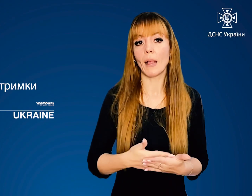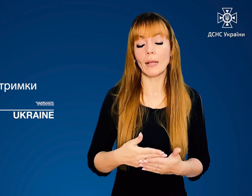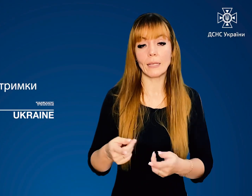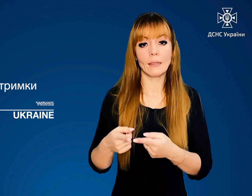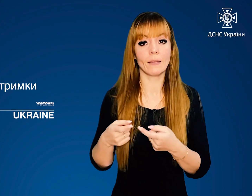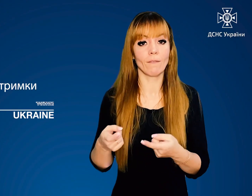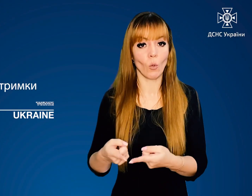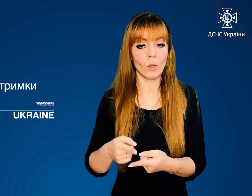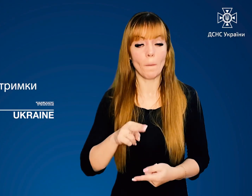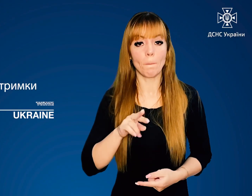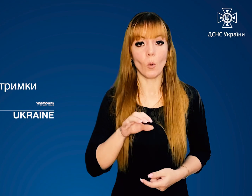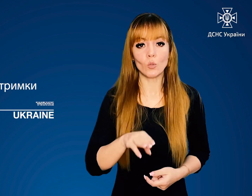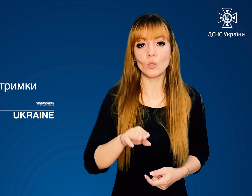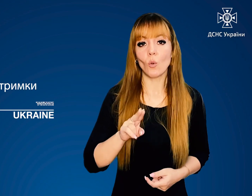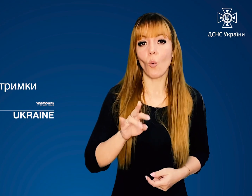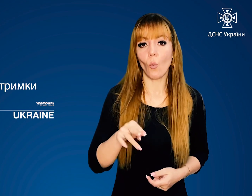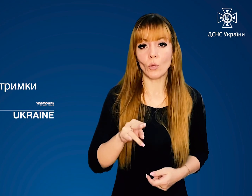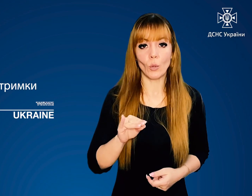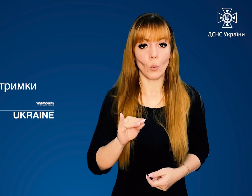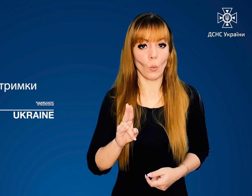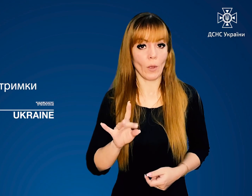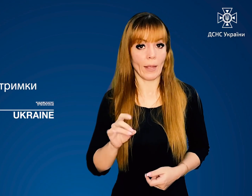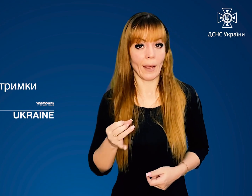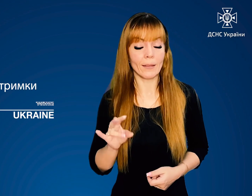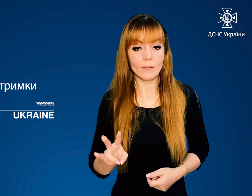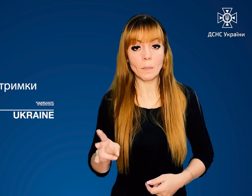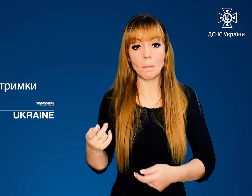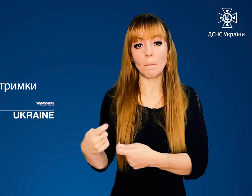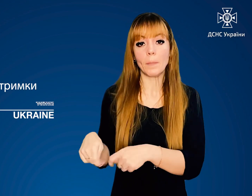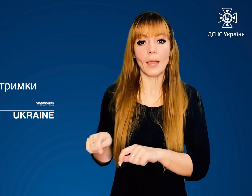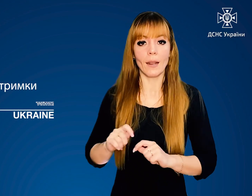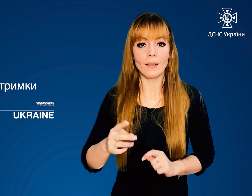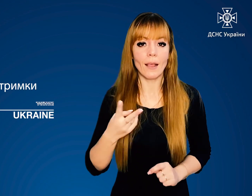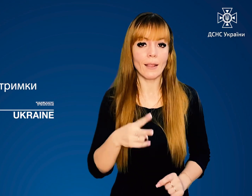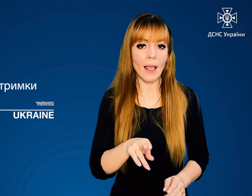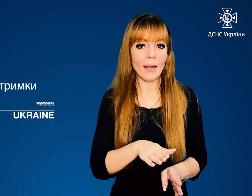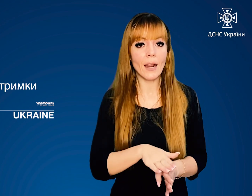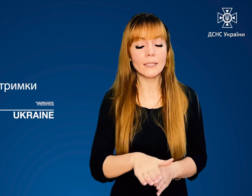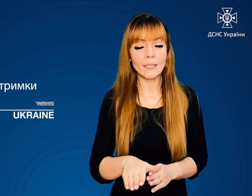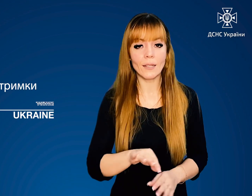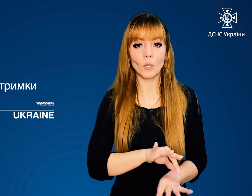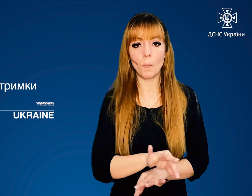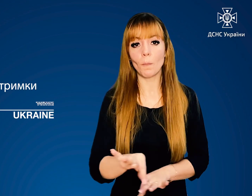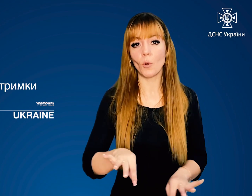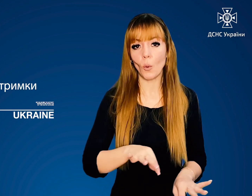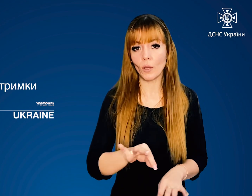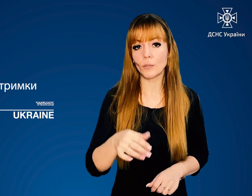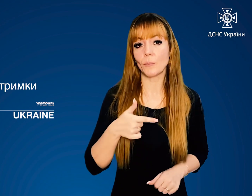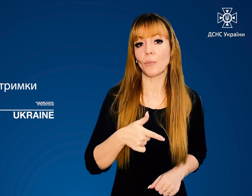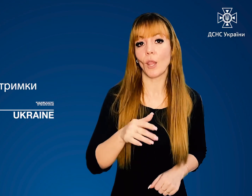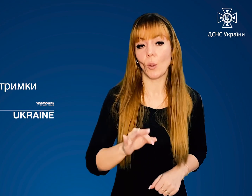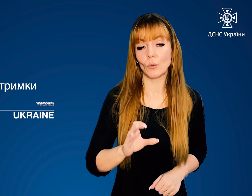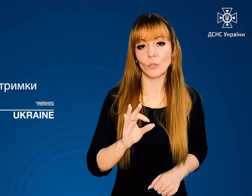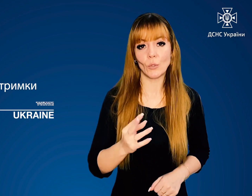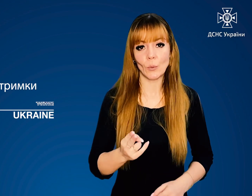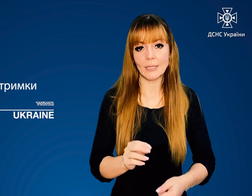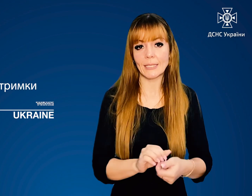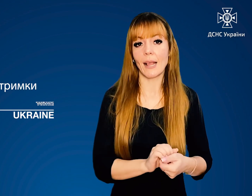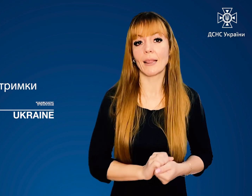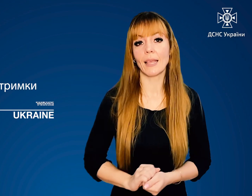«Благодійний фонд «Посткод Юкрейн», переданих для реалізації проєкту громадської організації «Громадський